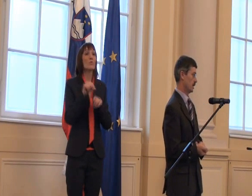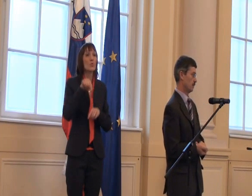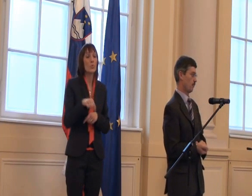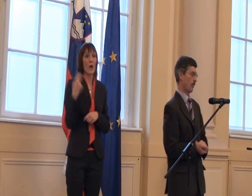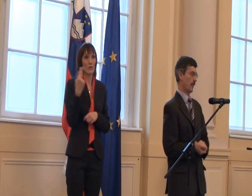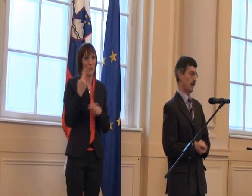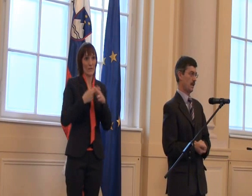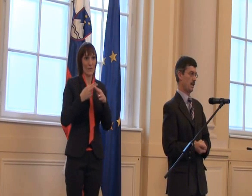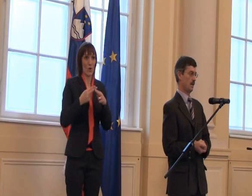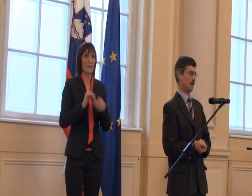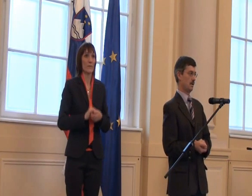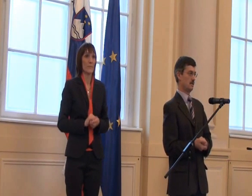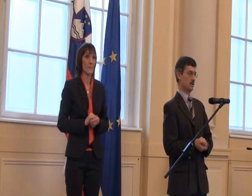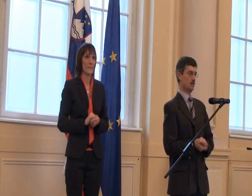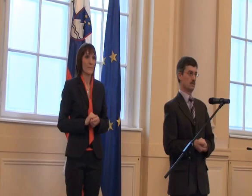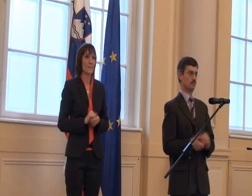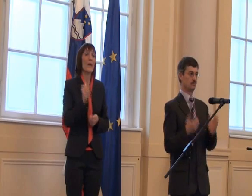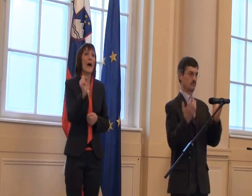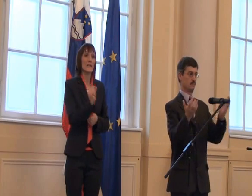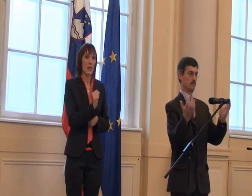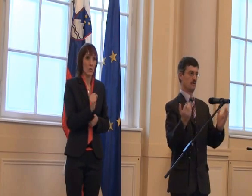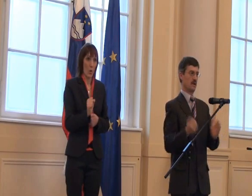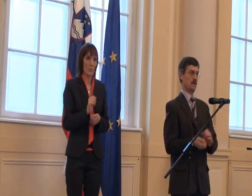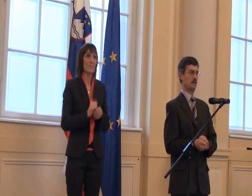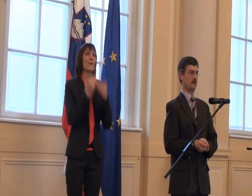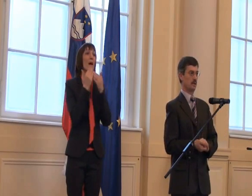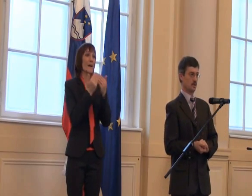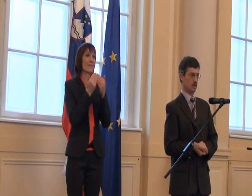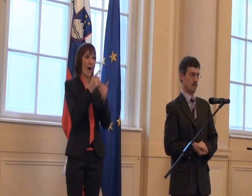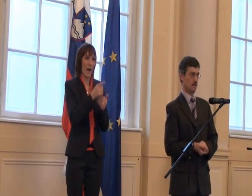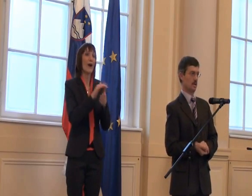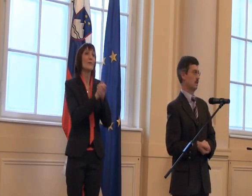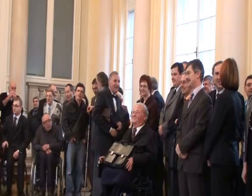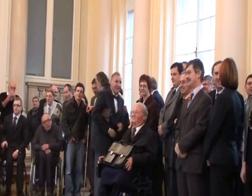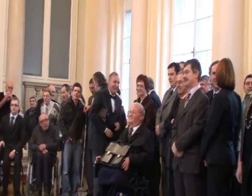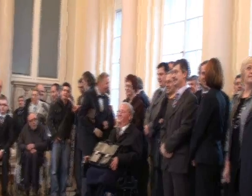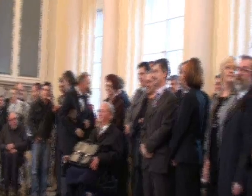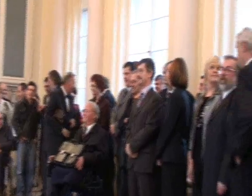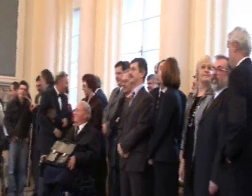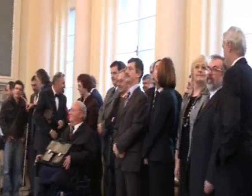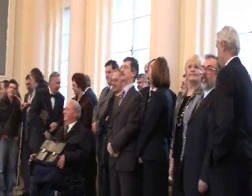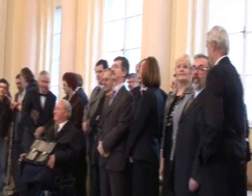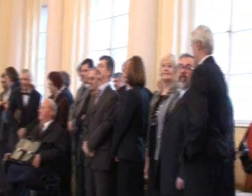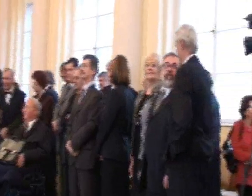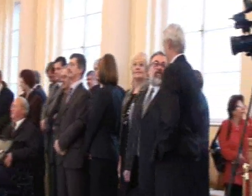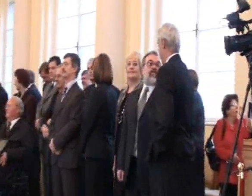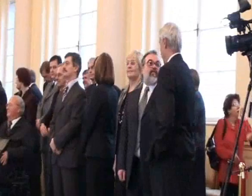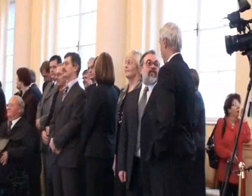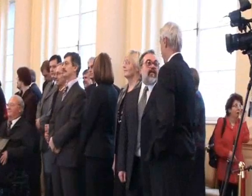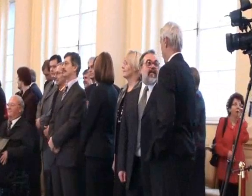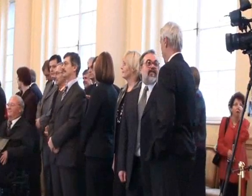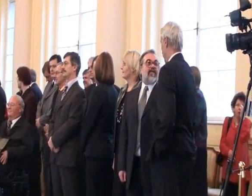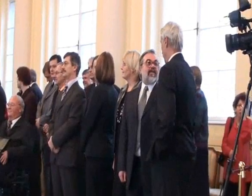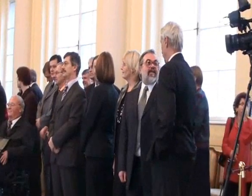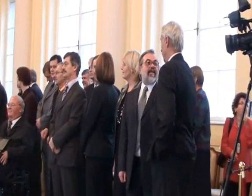invalidi, zato hvala in čestitka vam invalidom, vsem, ki živijo